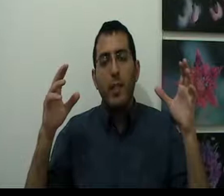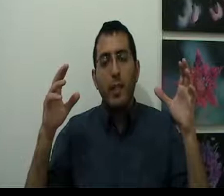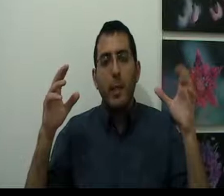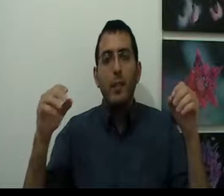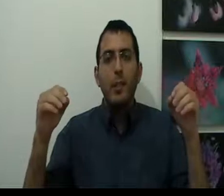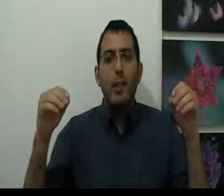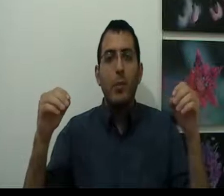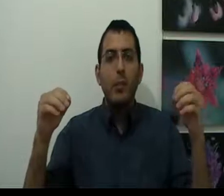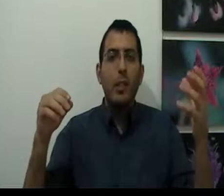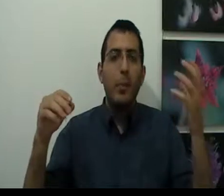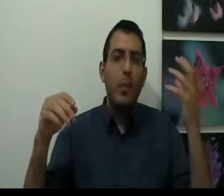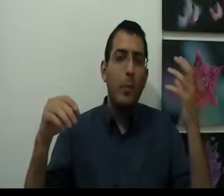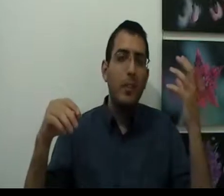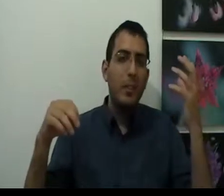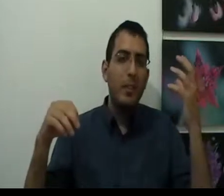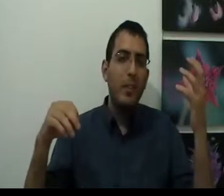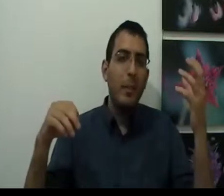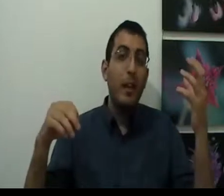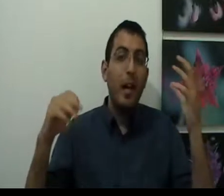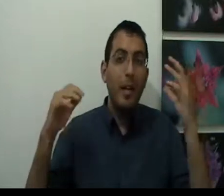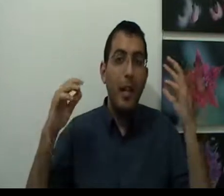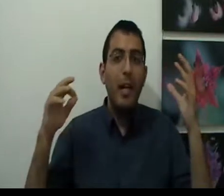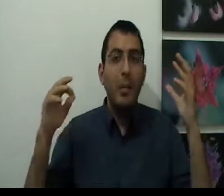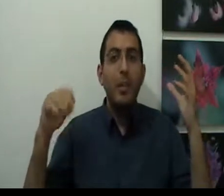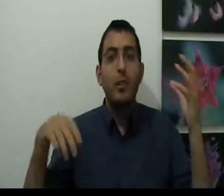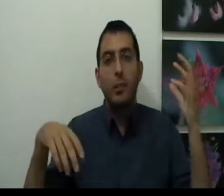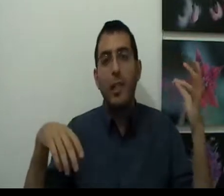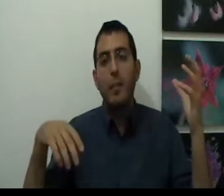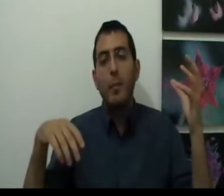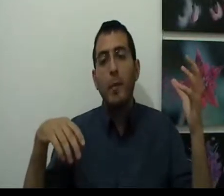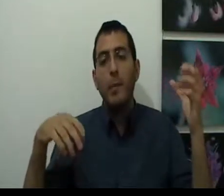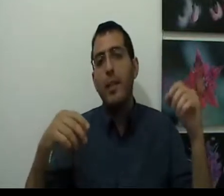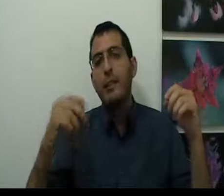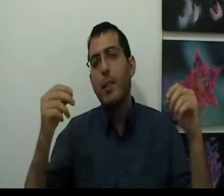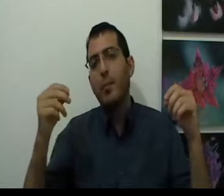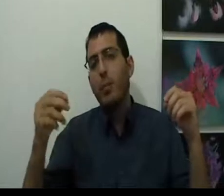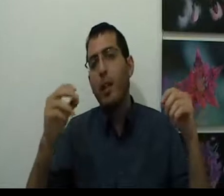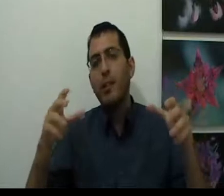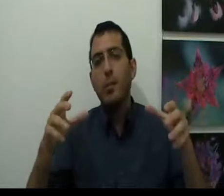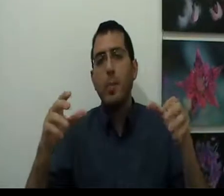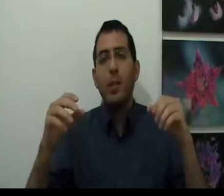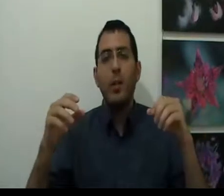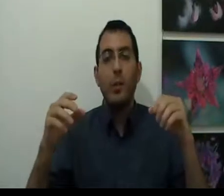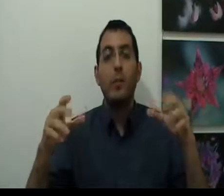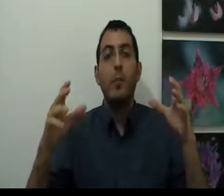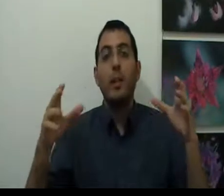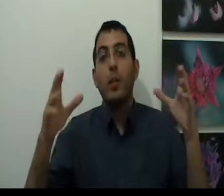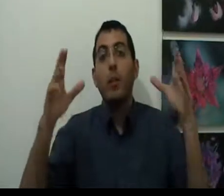ובעצם מה שאנחנו עושים, אנחנו בעצם מציבים את ההנאה האמיתית שאותה אדם המחפש אל מול הרצון המיידי לאכול. וכשבא לדם רואה